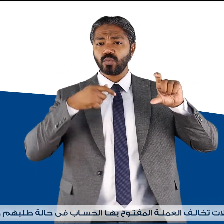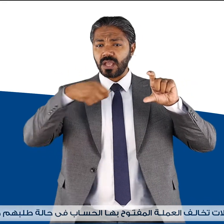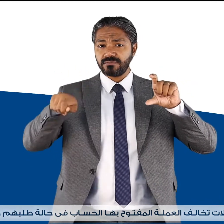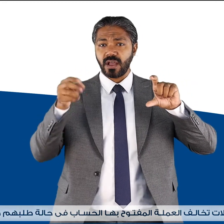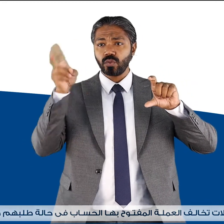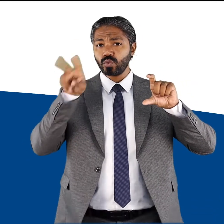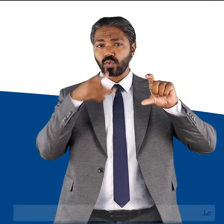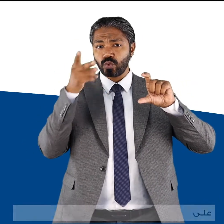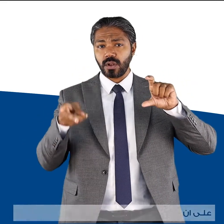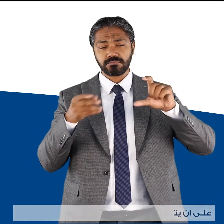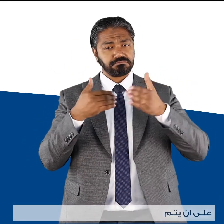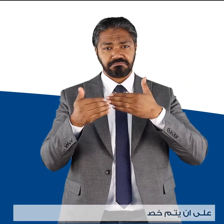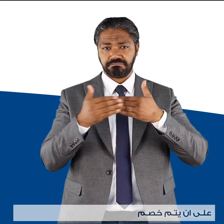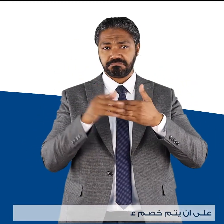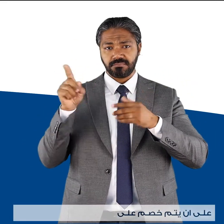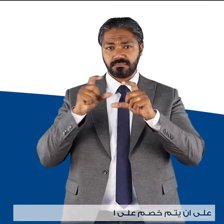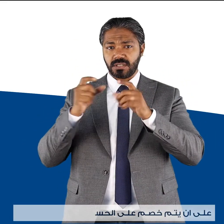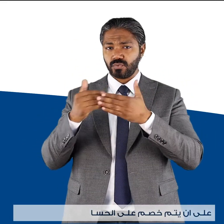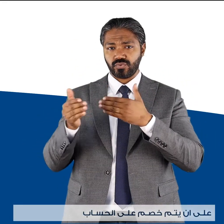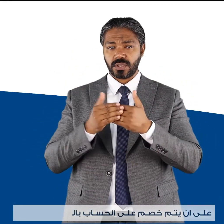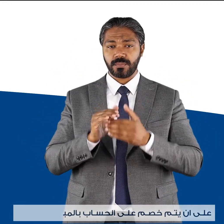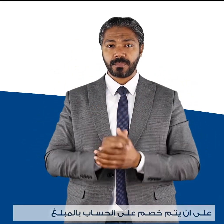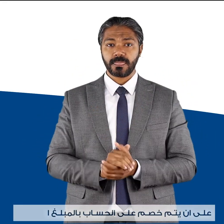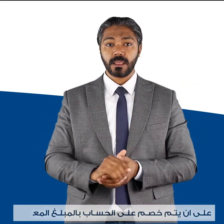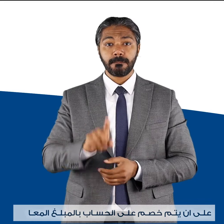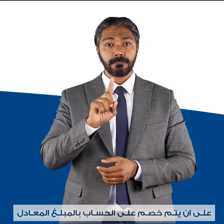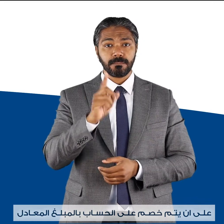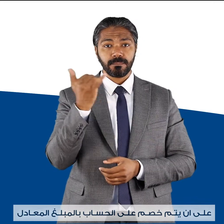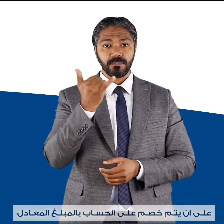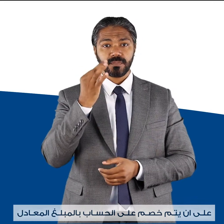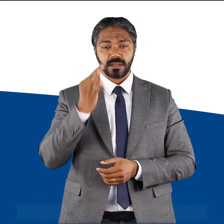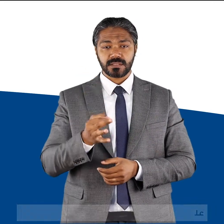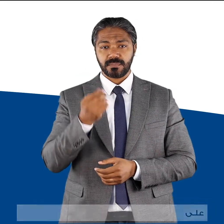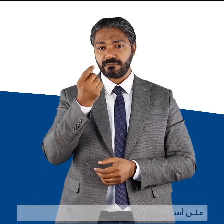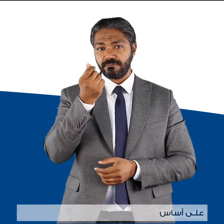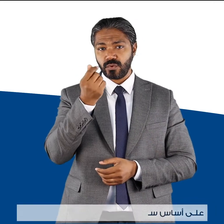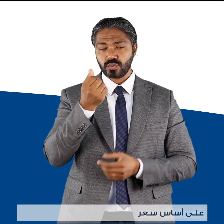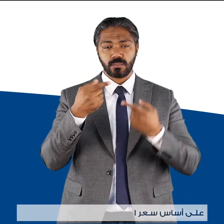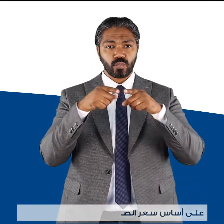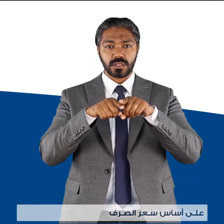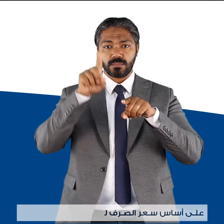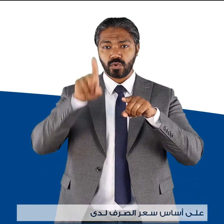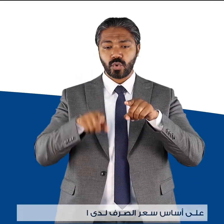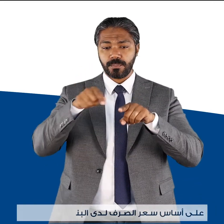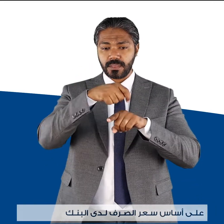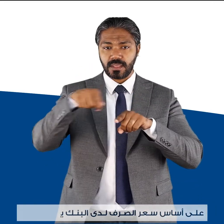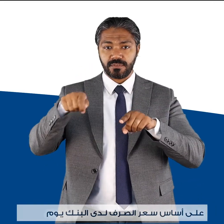ذلك على أن يتم خصم على الحساب بالمبلغ المعادل على أساس سعر الصرف لدى البنك يوم